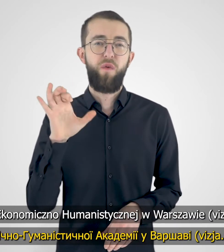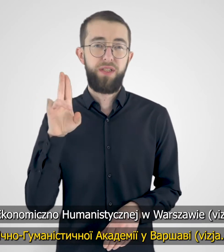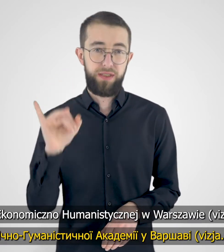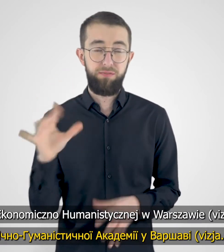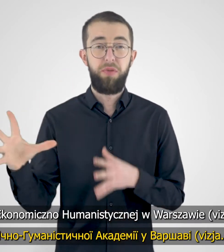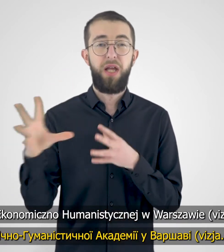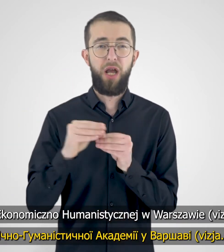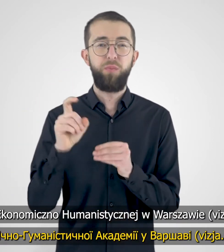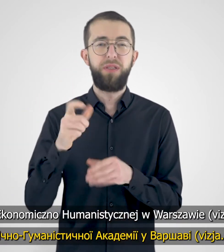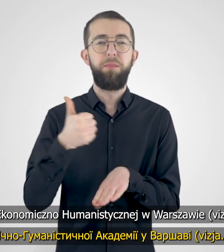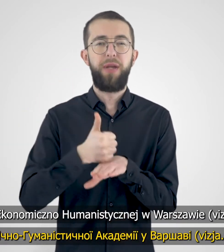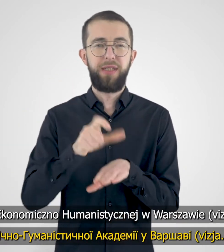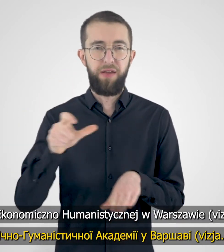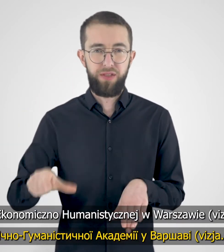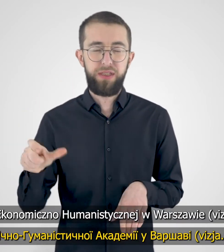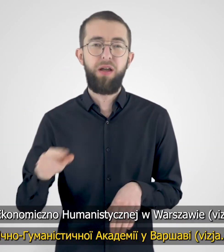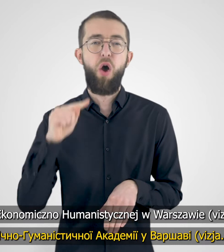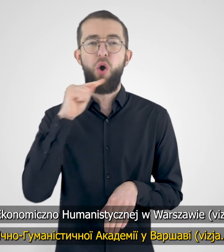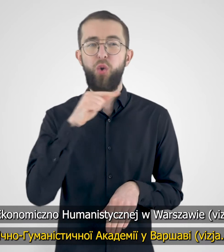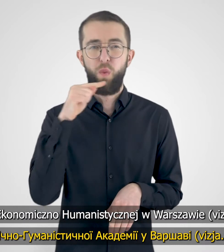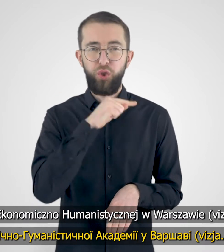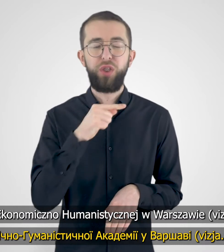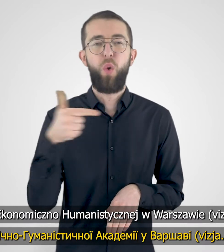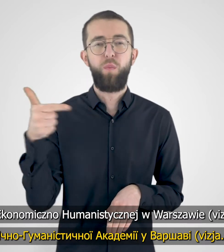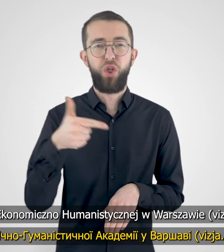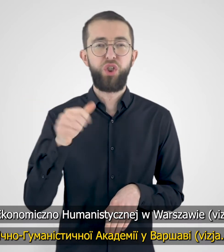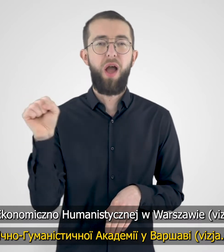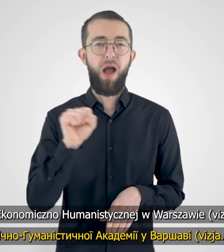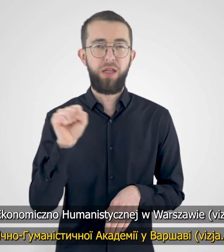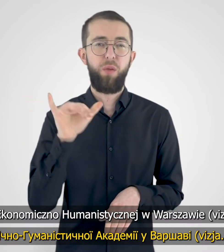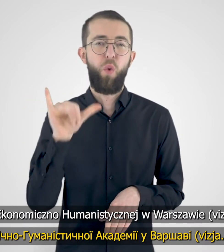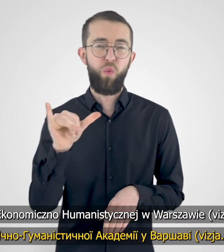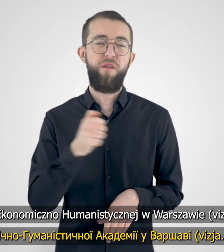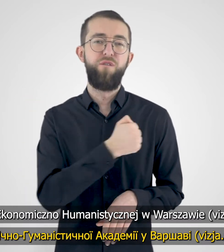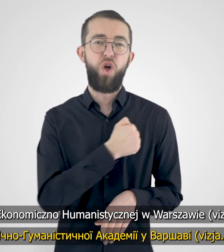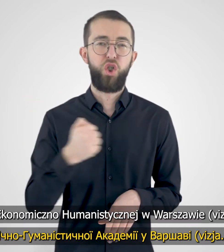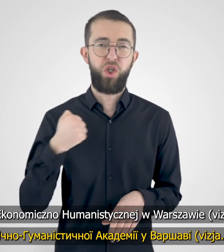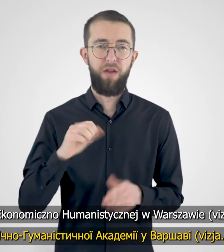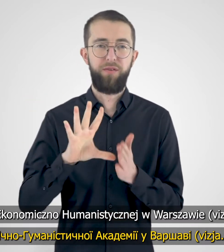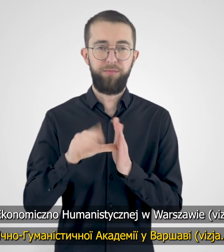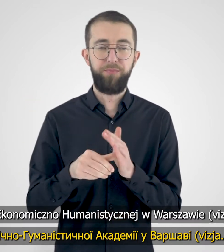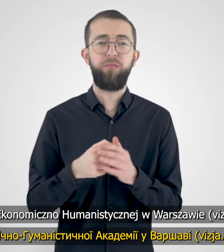Akademii Ekonomiczno-Humanistycznej w Warszawie, czyli uczelni wizja.pl,